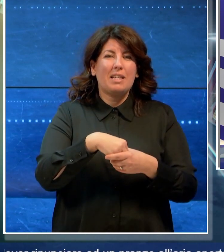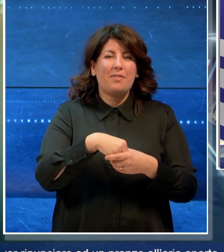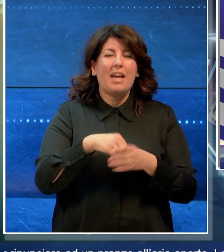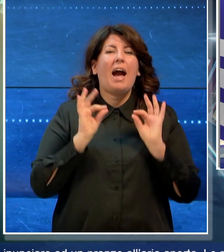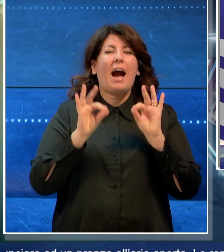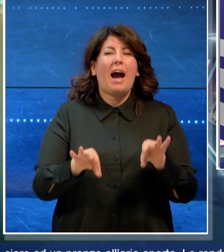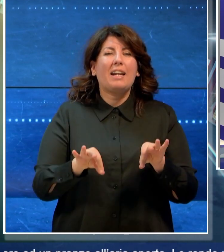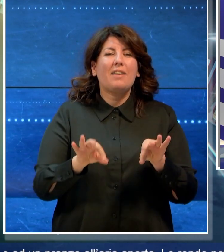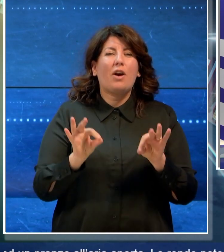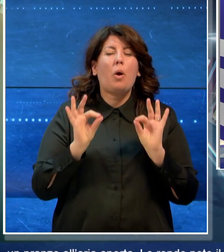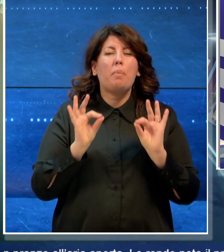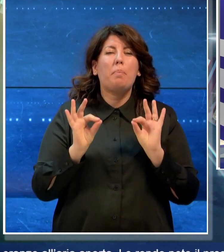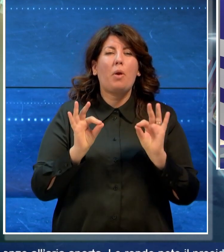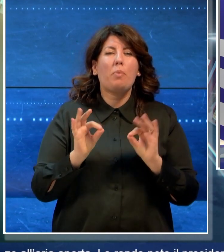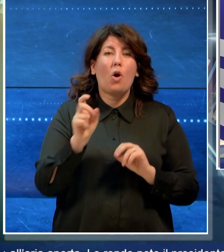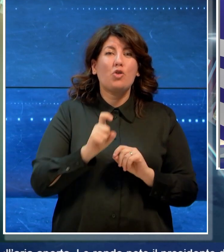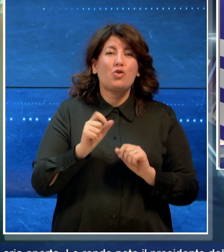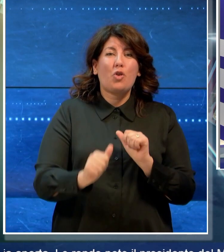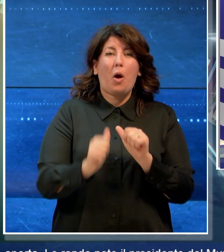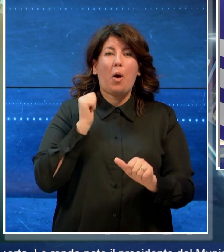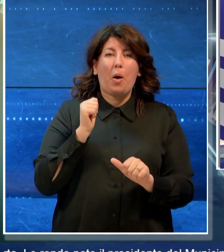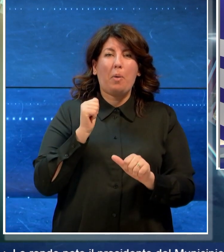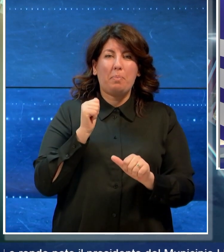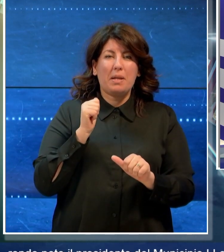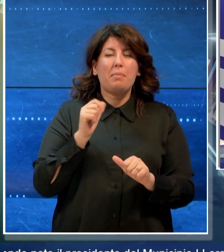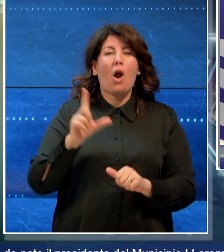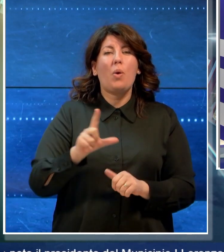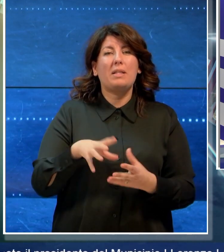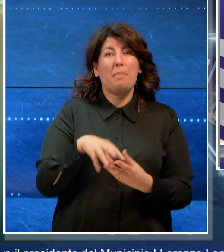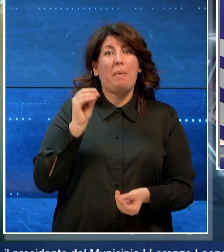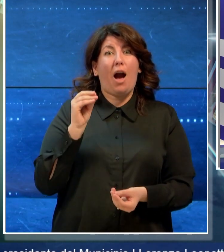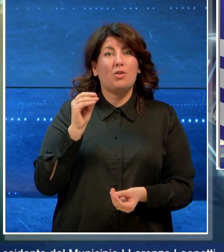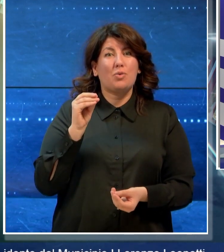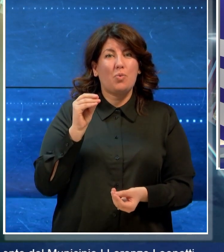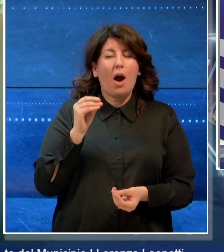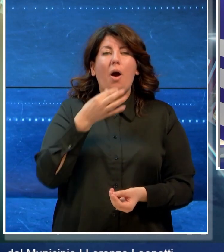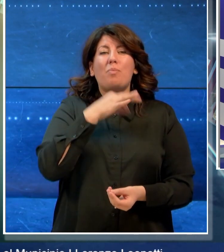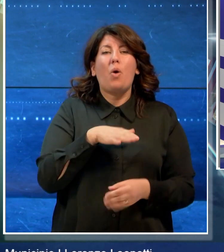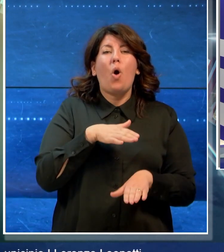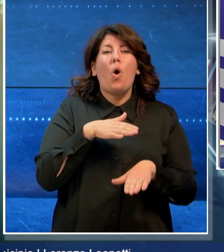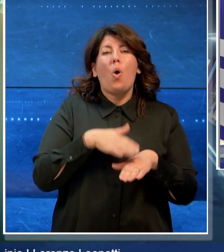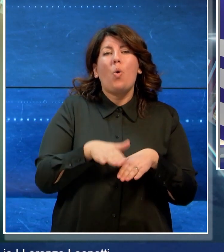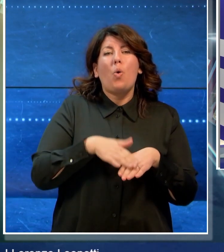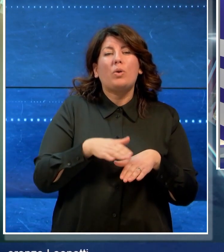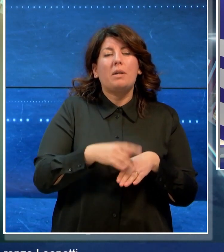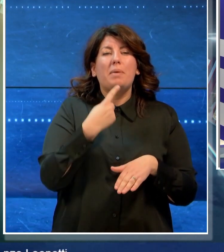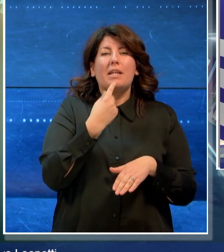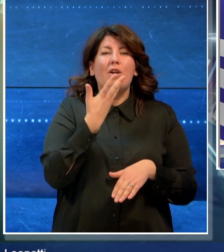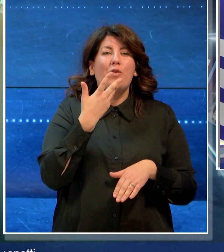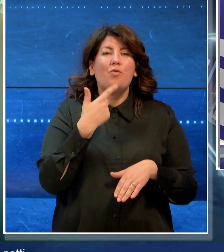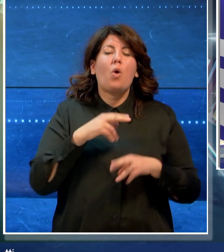vigilia della Pasquetta e potrebbero tornare utili per quanti decideranno di